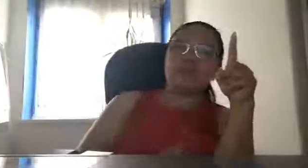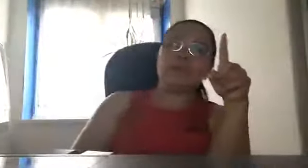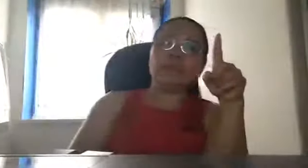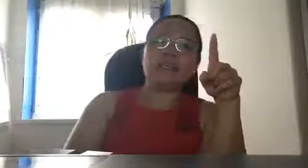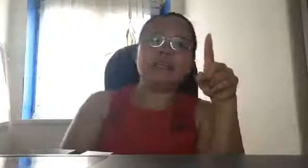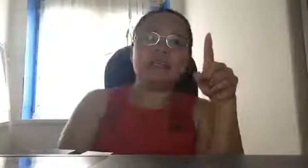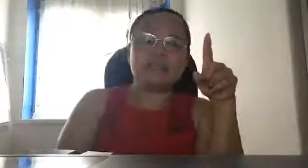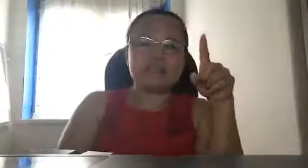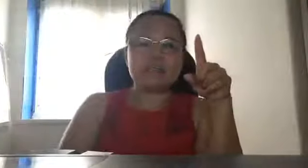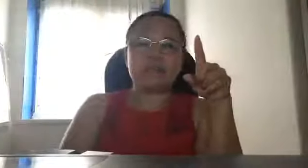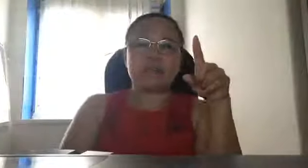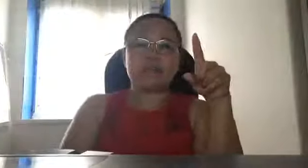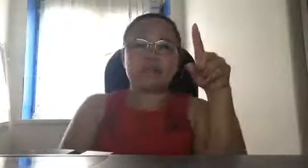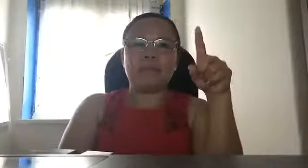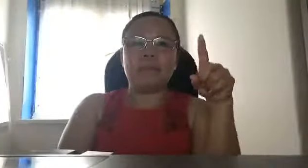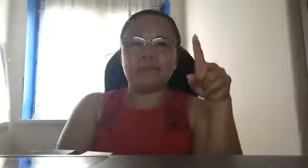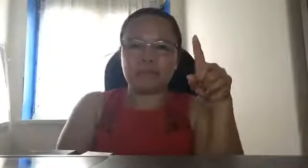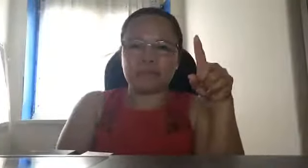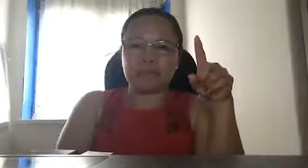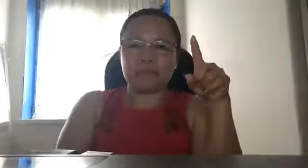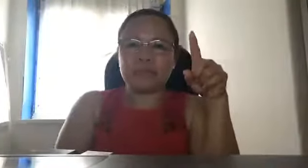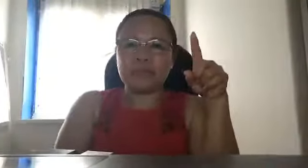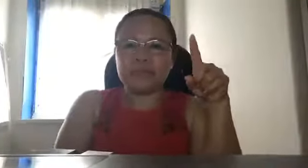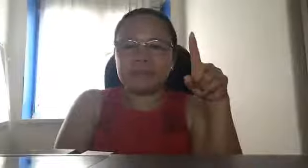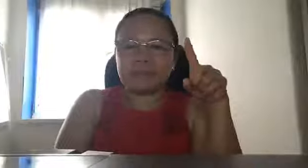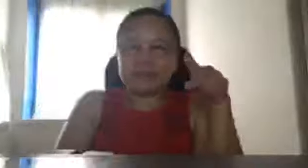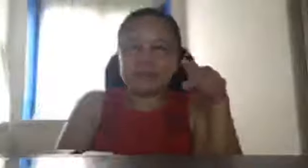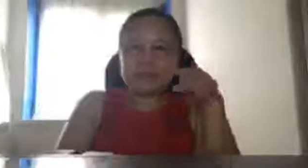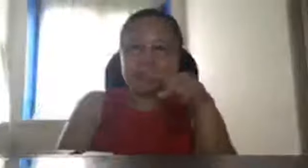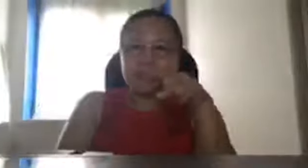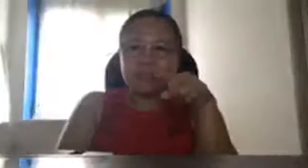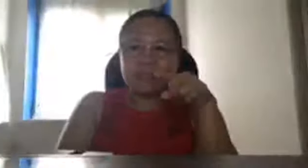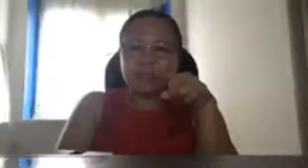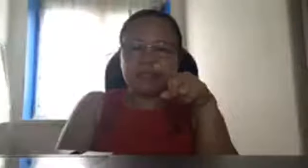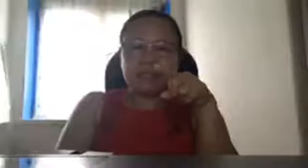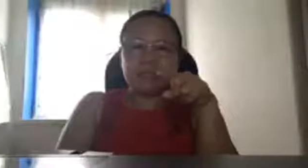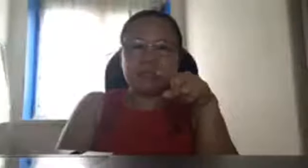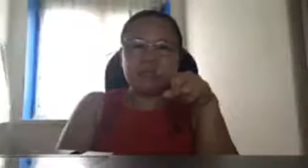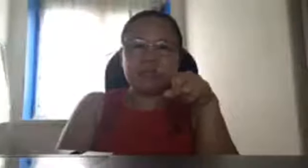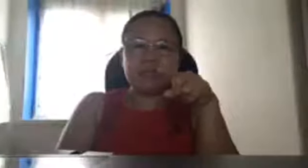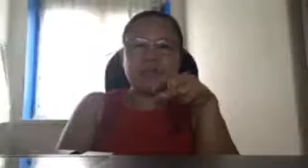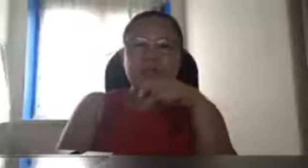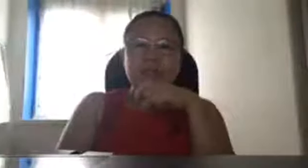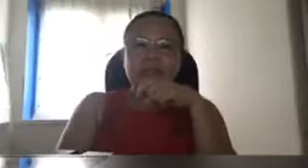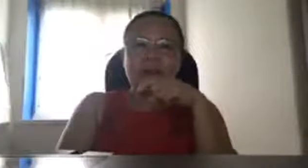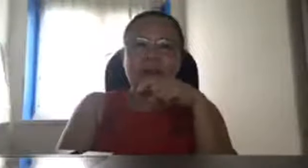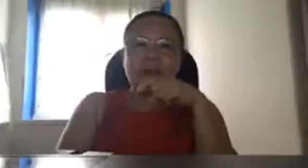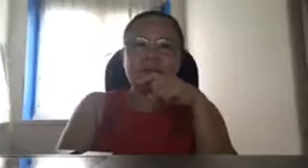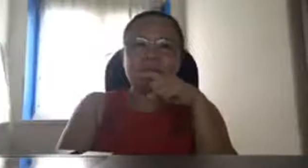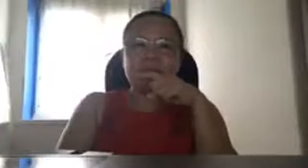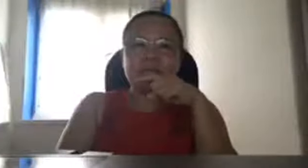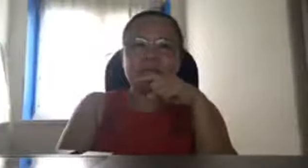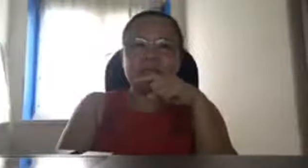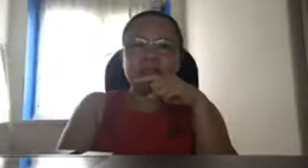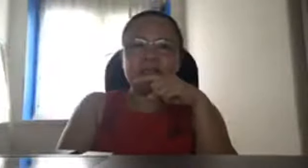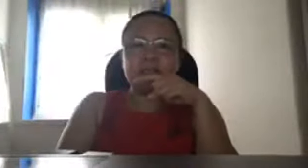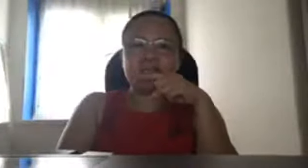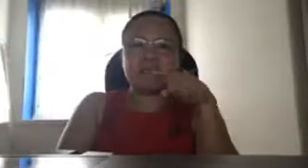hinder nis sa mga plano ni Marcos noon itong sinuming tabako na yan lintik na yan